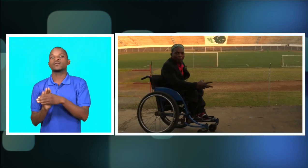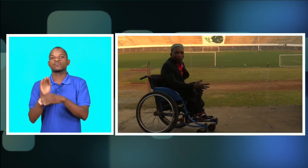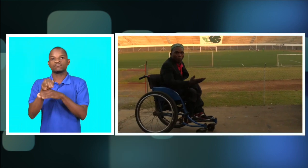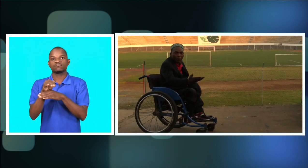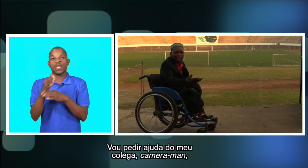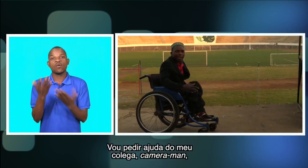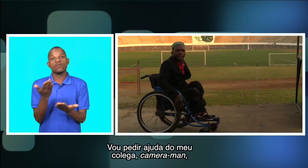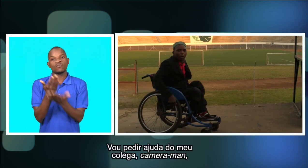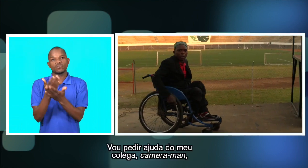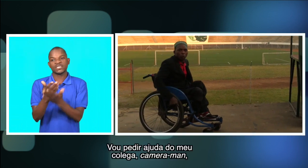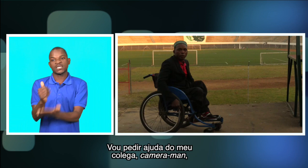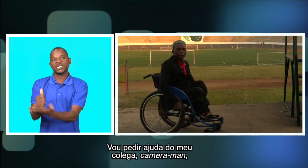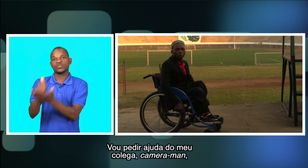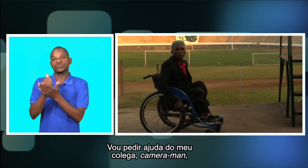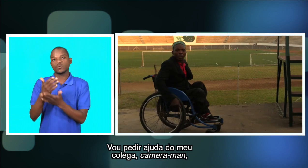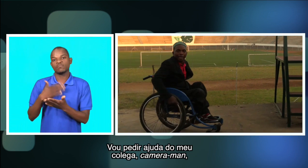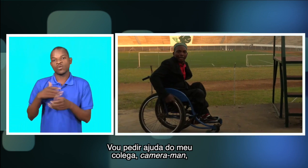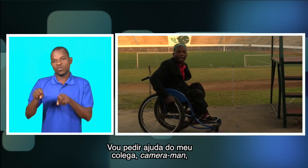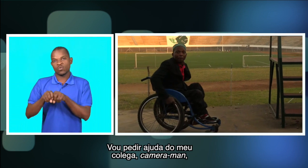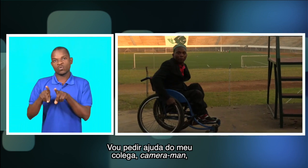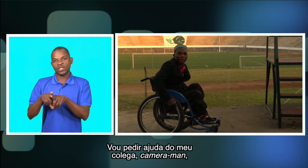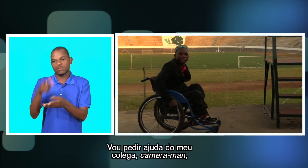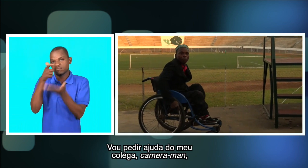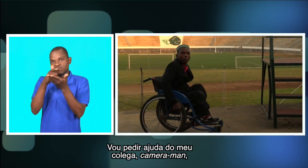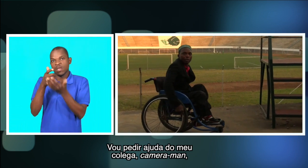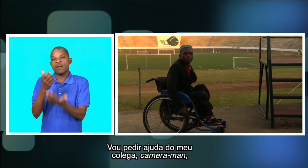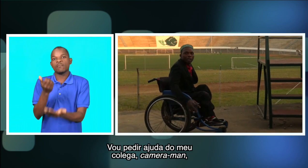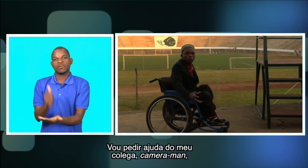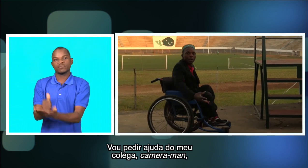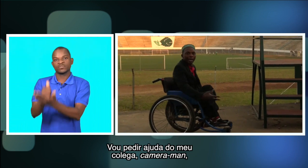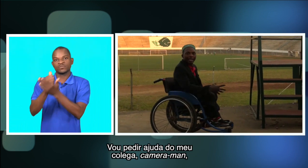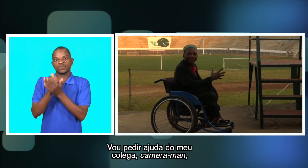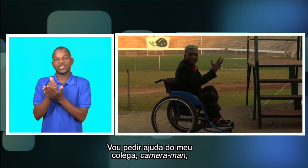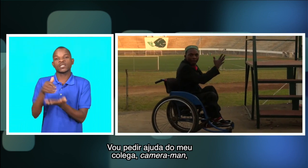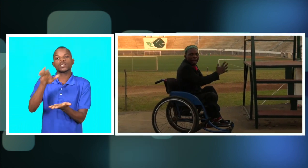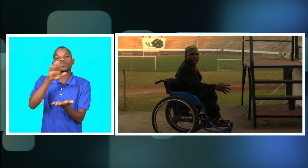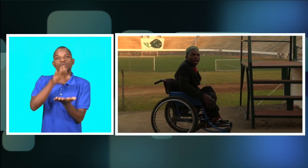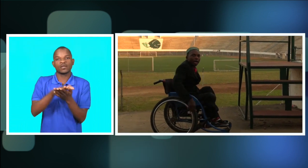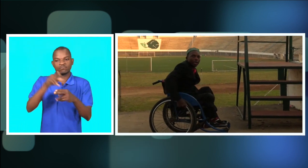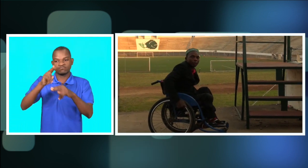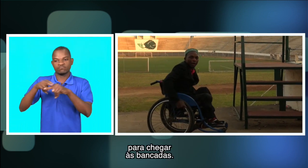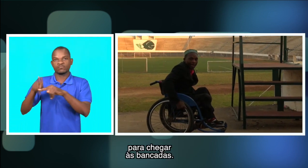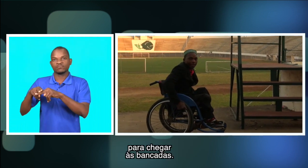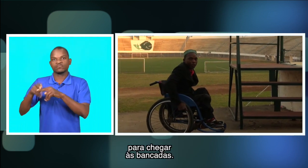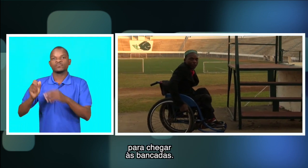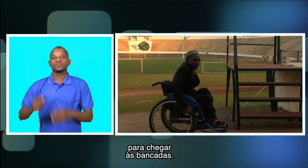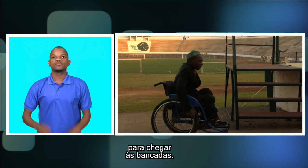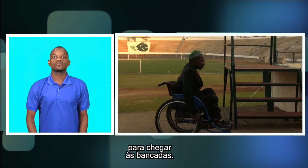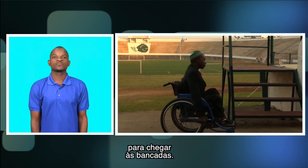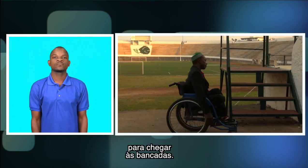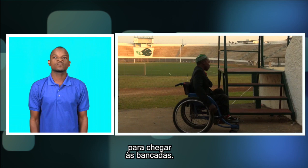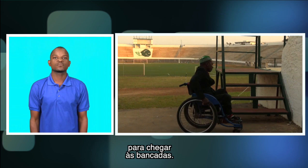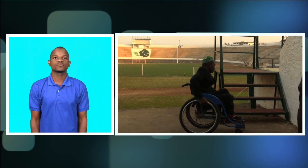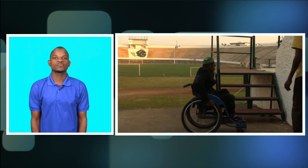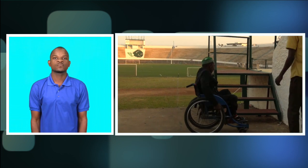rampa. Vou pedir a ajuda do meu colega cameraman que possa me ajudar até às bancadas.